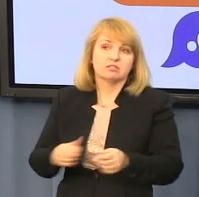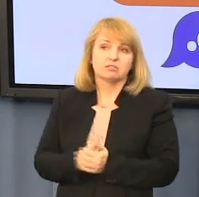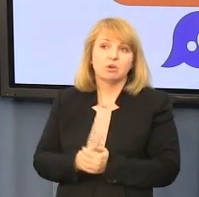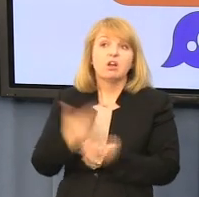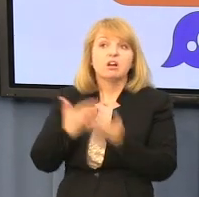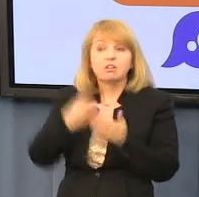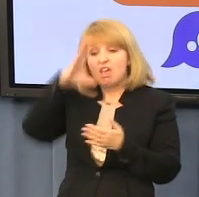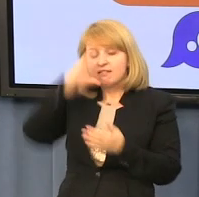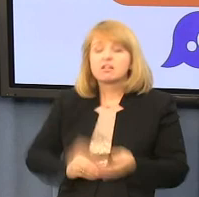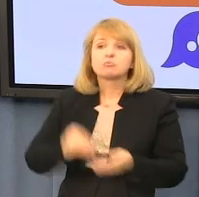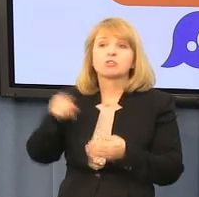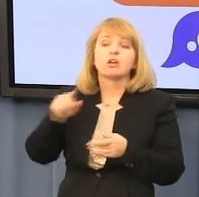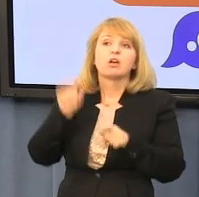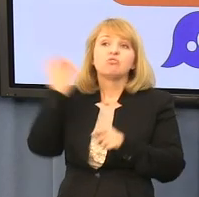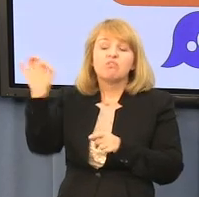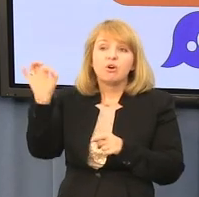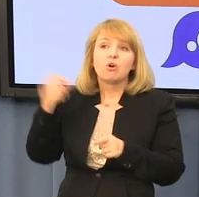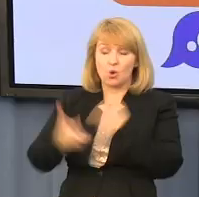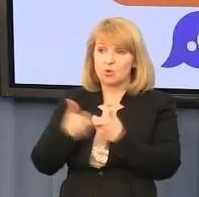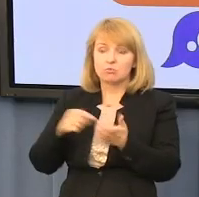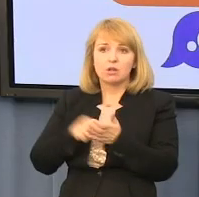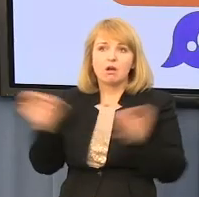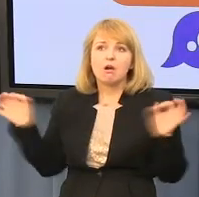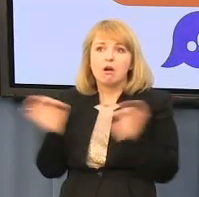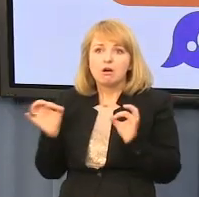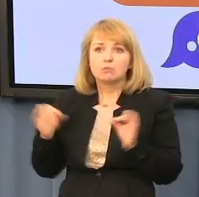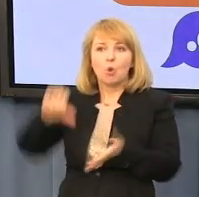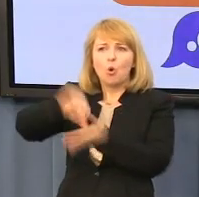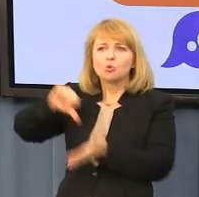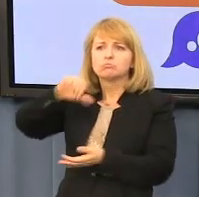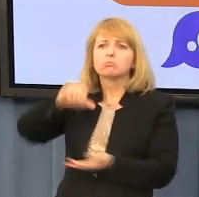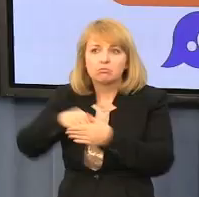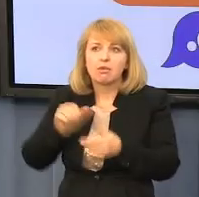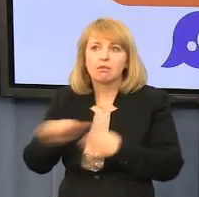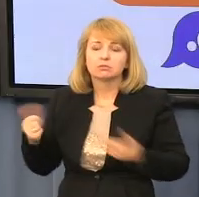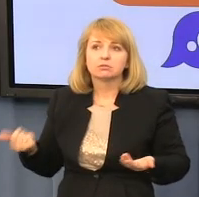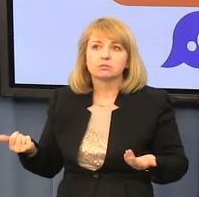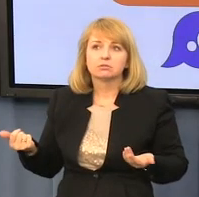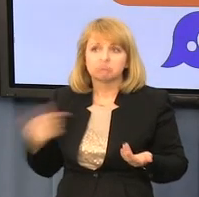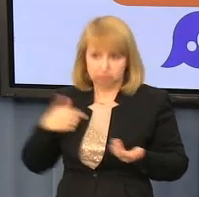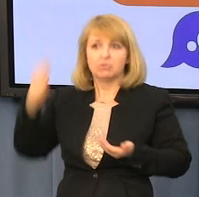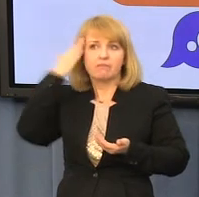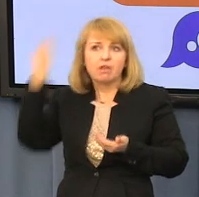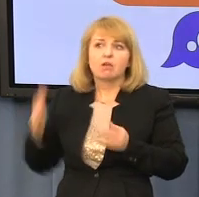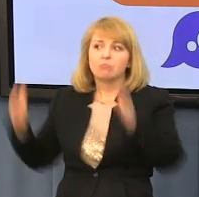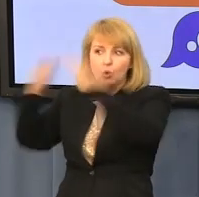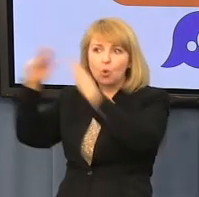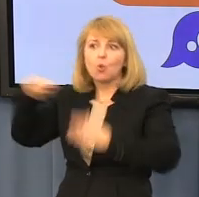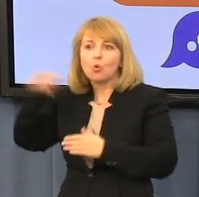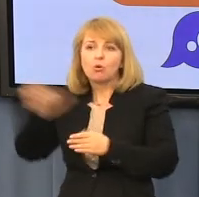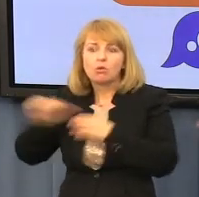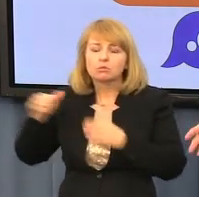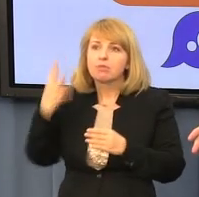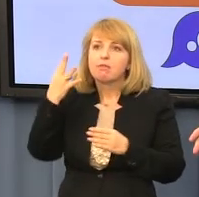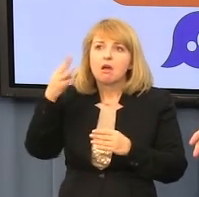Zabrzu, produkowała po prostu przestępców. Takich ośrodków i obiektów jest bardzo dużo. Wiemy, że w kościele katolickim jest cztery razy więcej